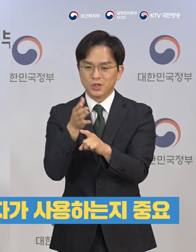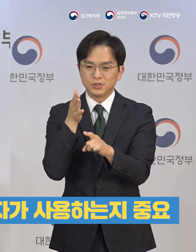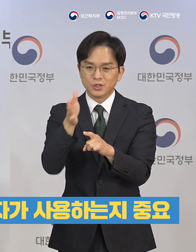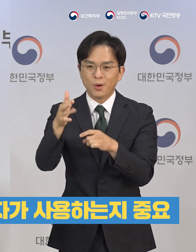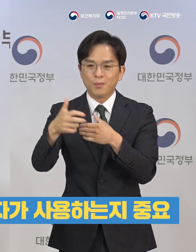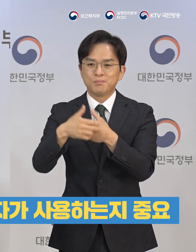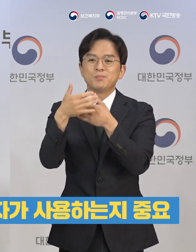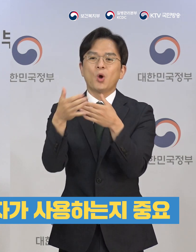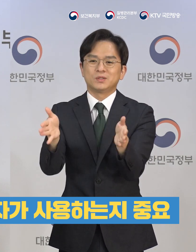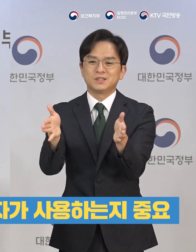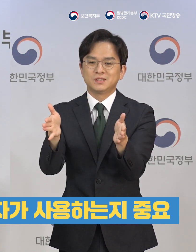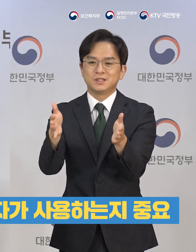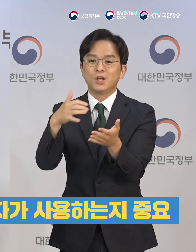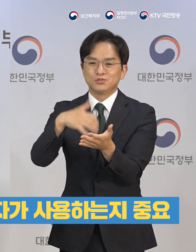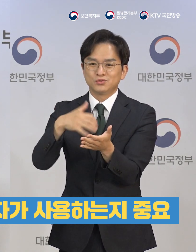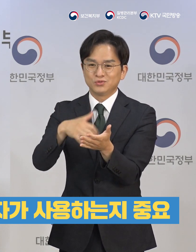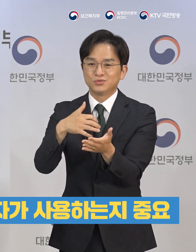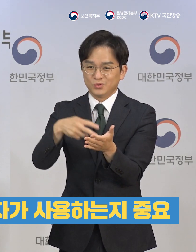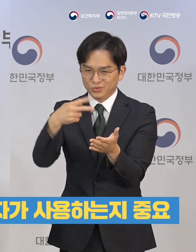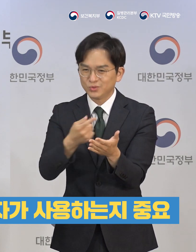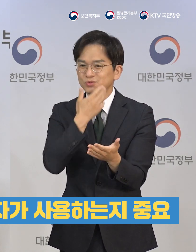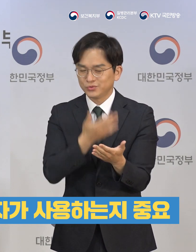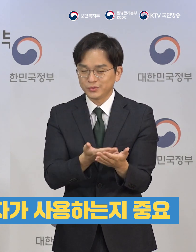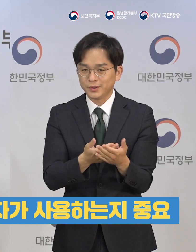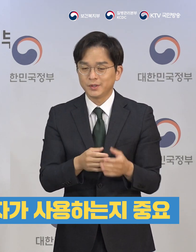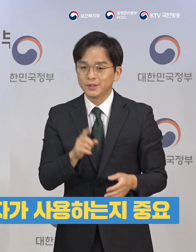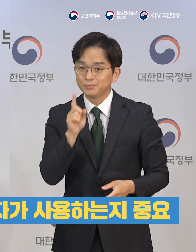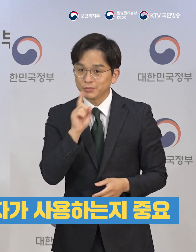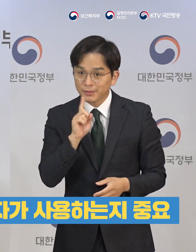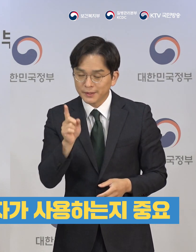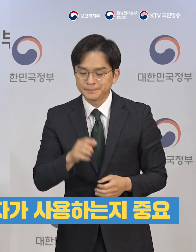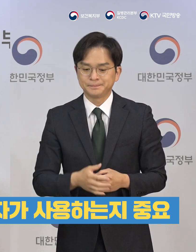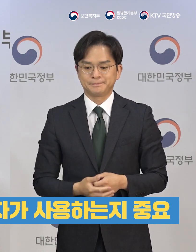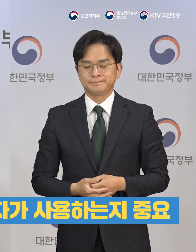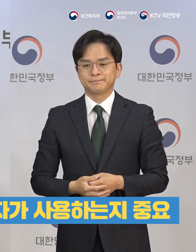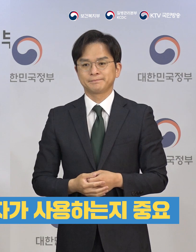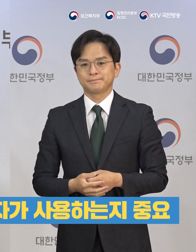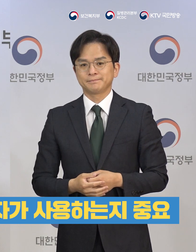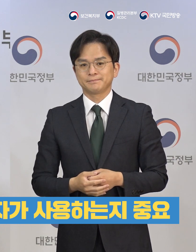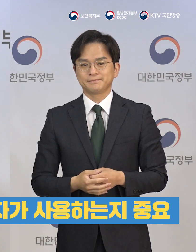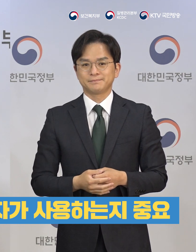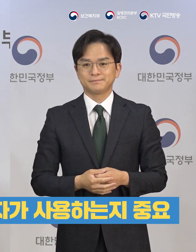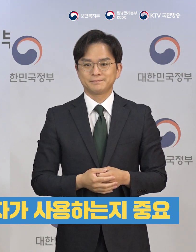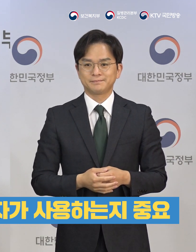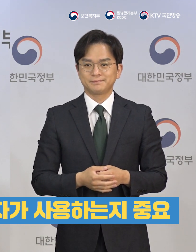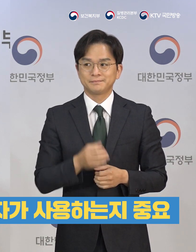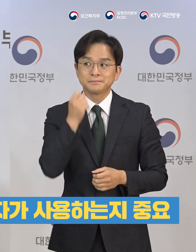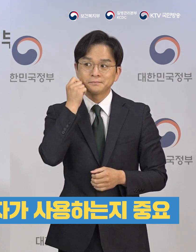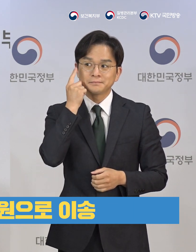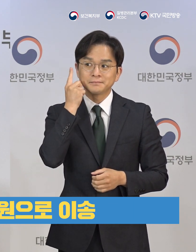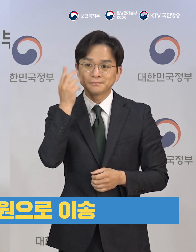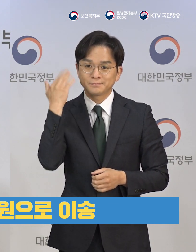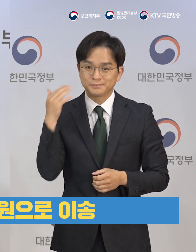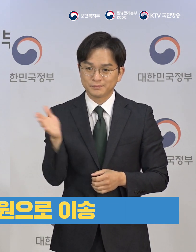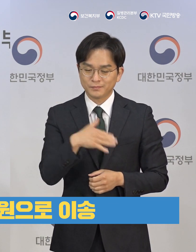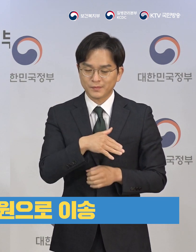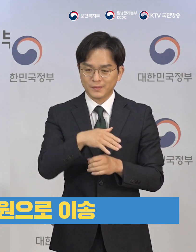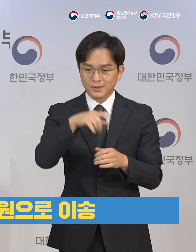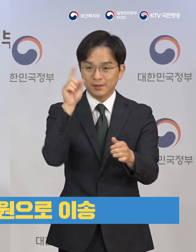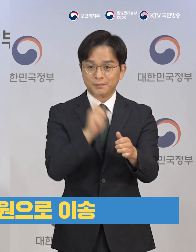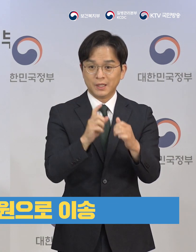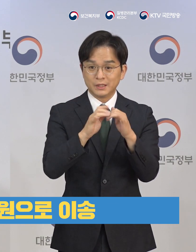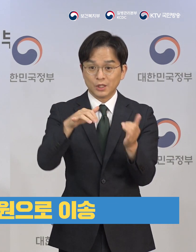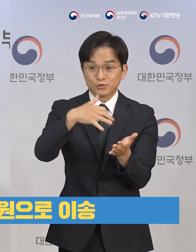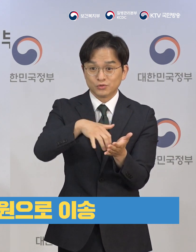있느냐도 중요합니다. 왜냐하면 지금까지는 환자 발생 수가 그렇게 많지는 않았기 때문에 환자가